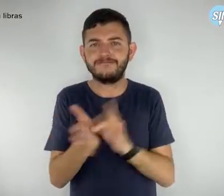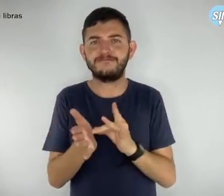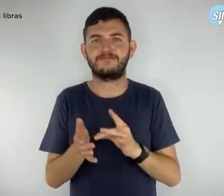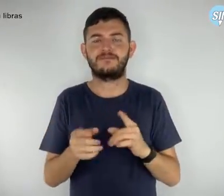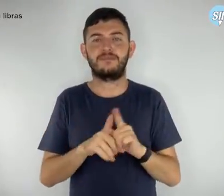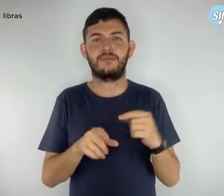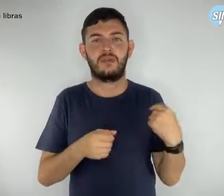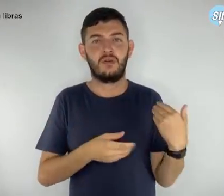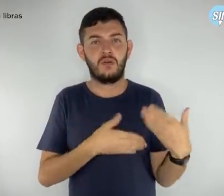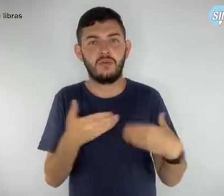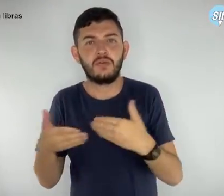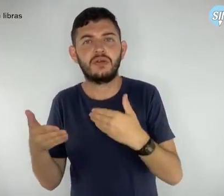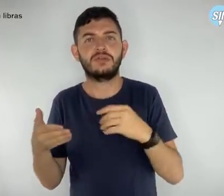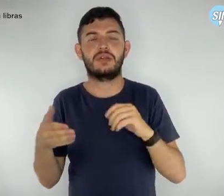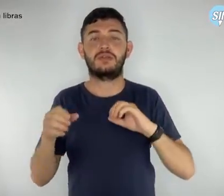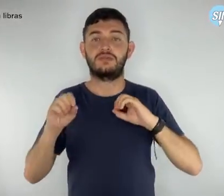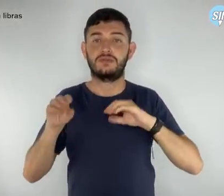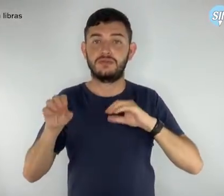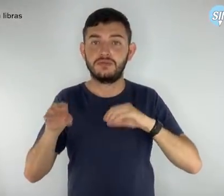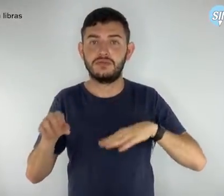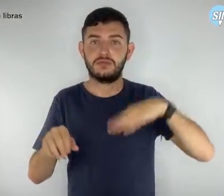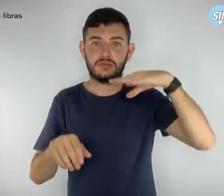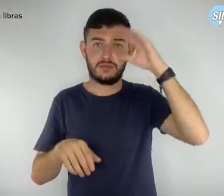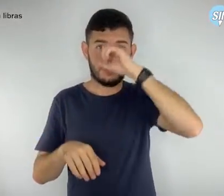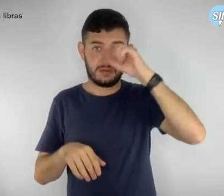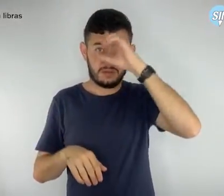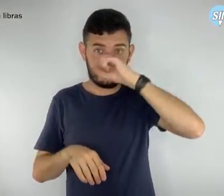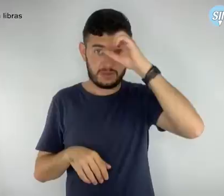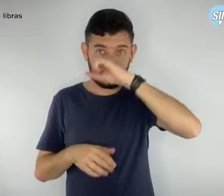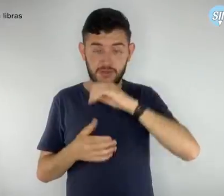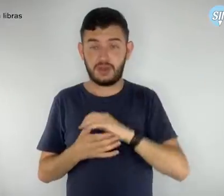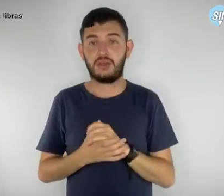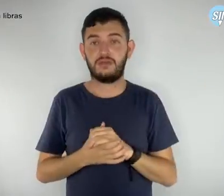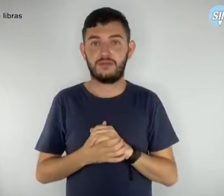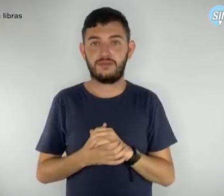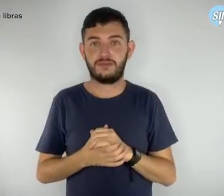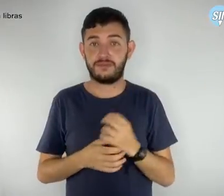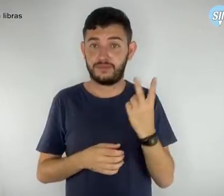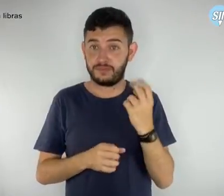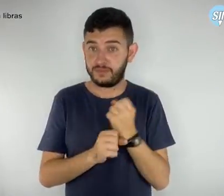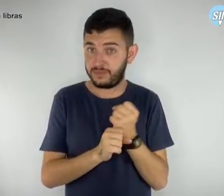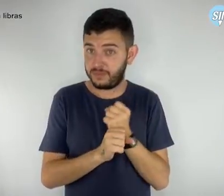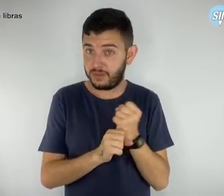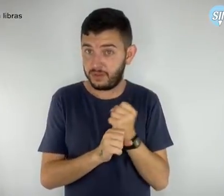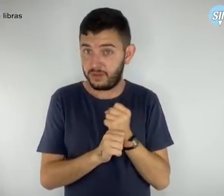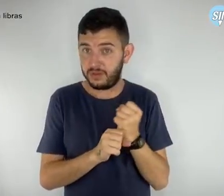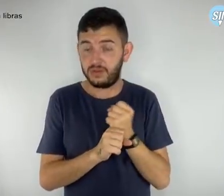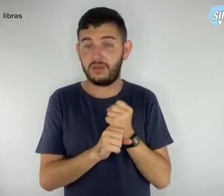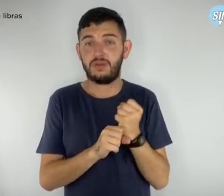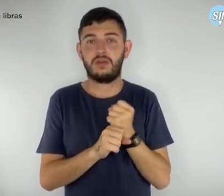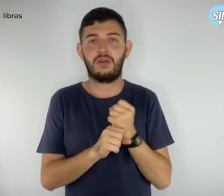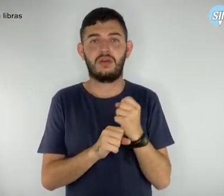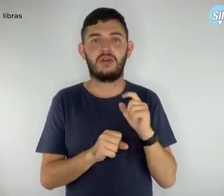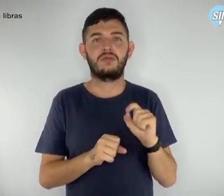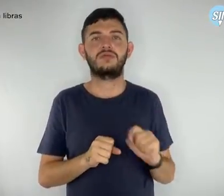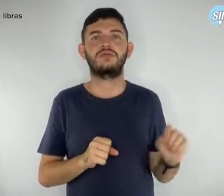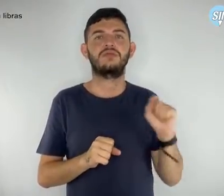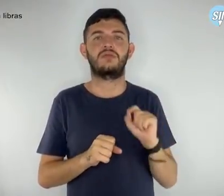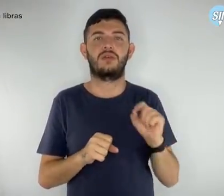frontalmente o processo de aprendizado. Nos dois anos de pandemia, o governo do Distrito